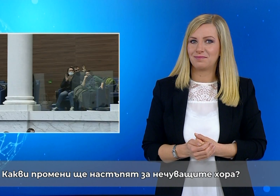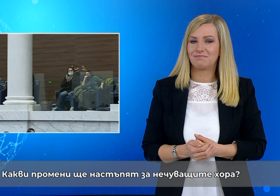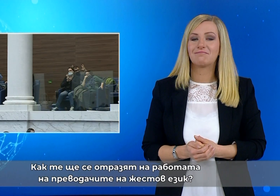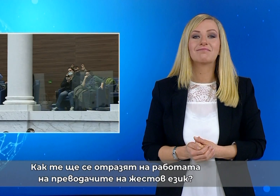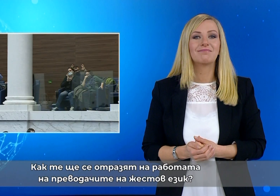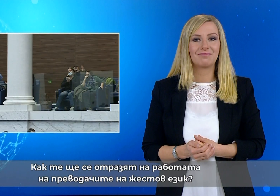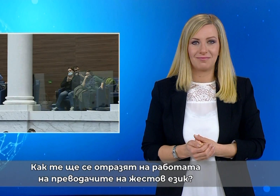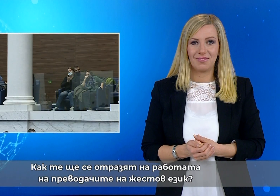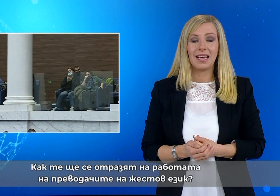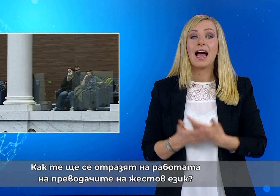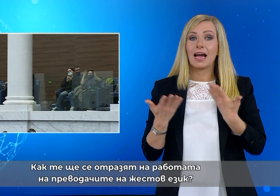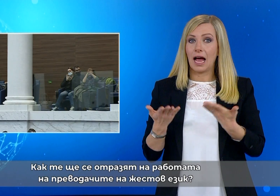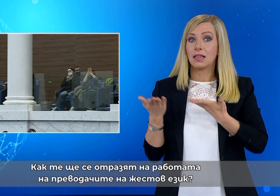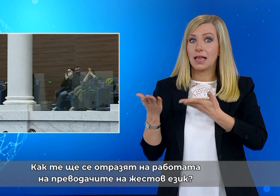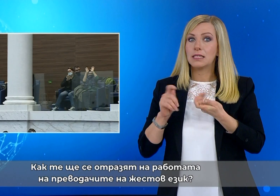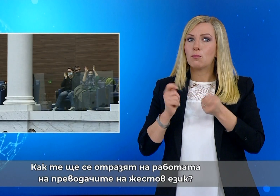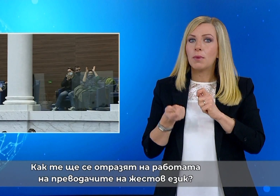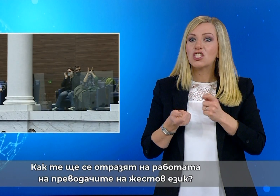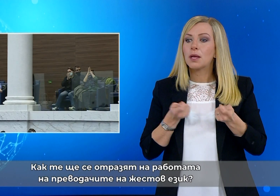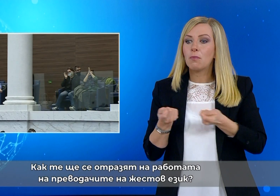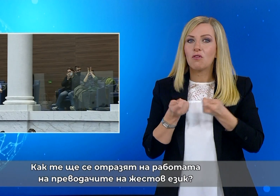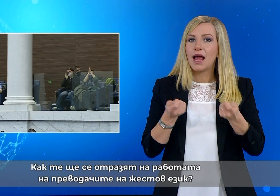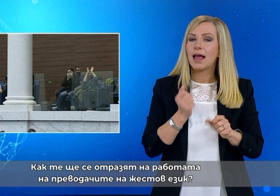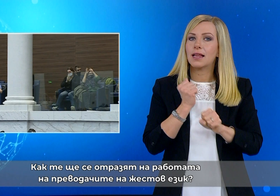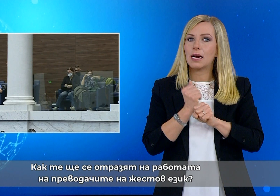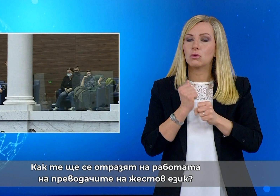Как те ще се отрезят на работата на преводачите на жестов език?